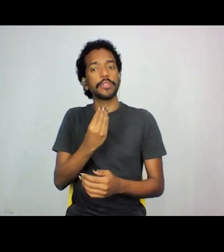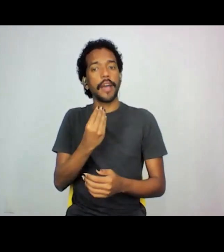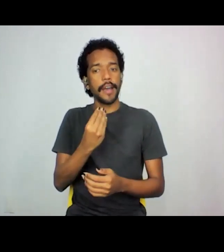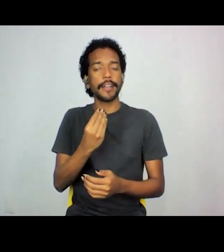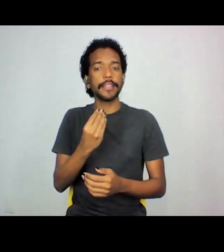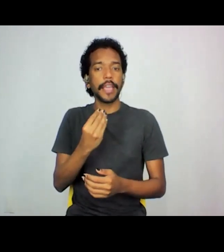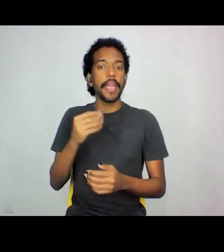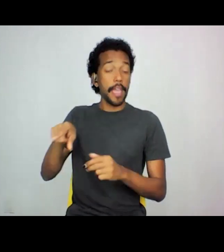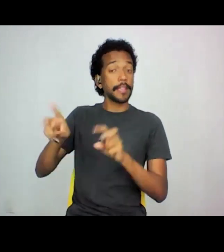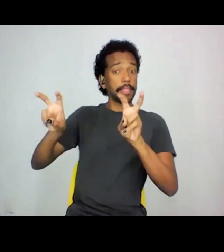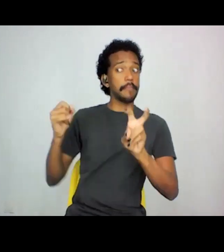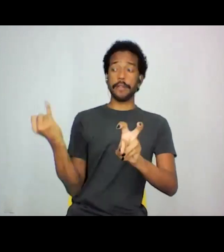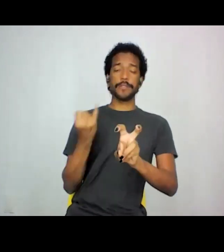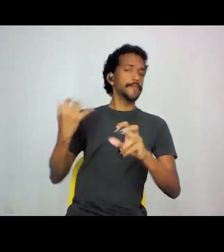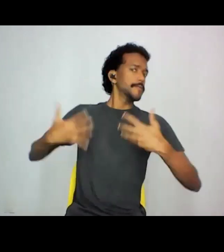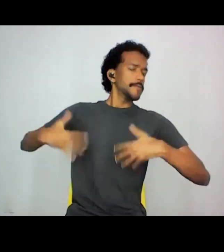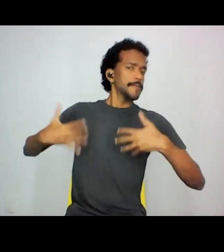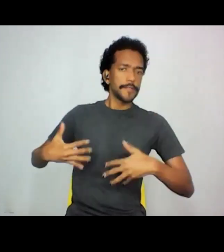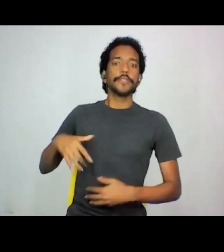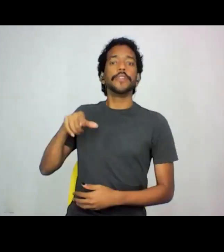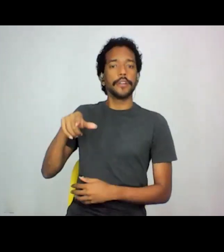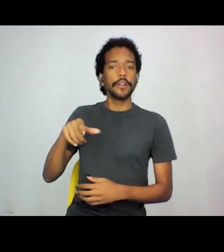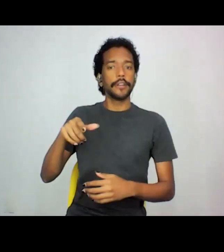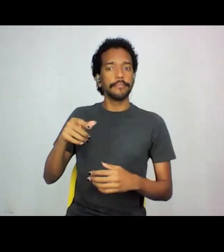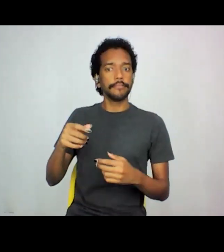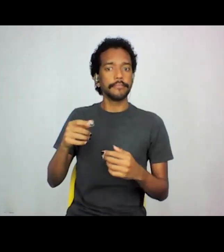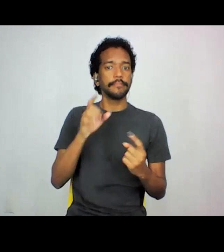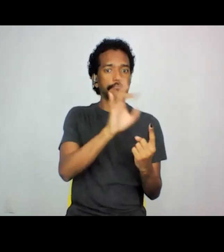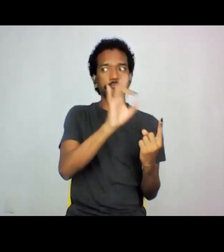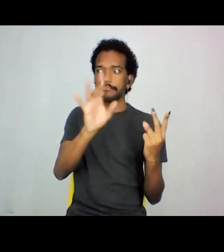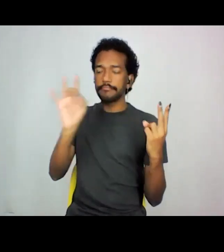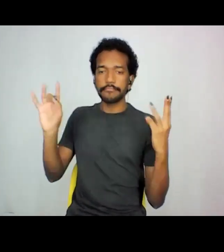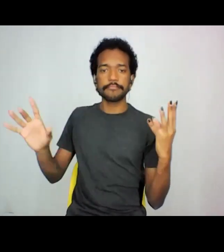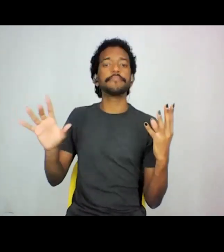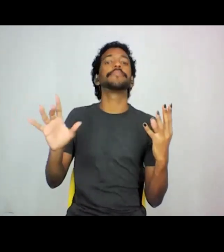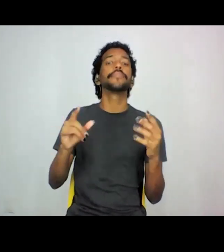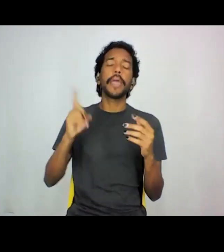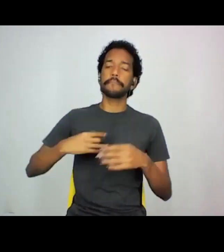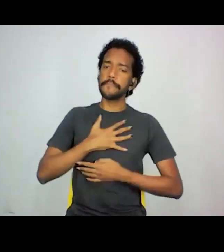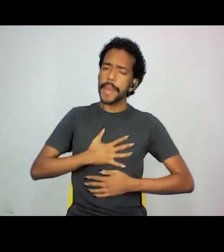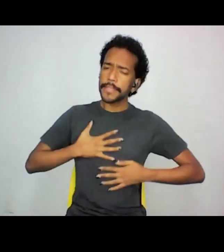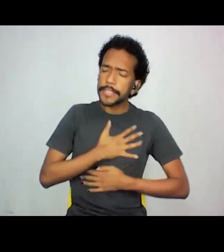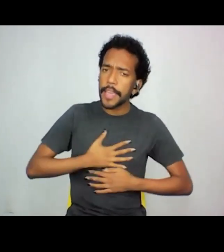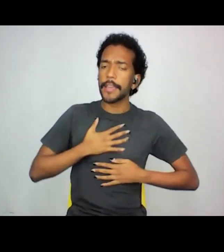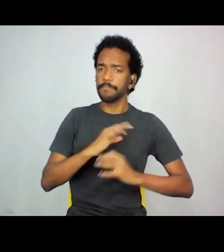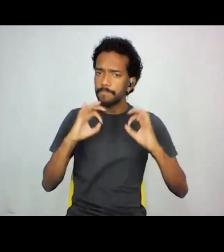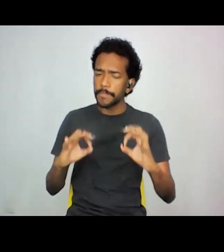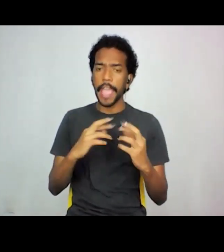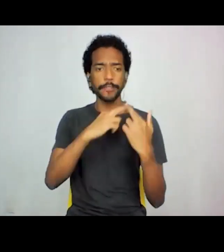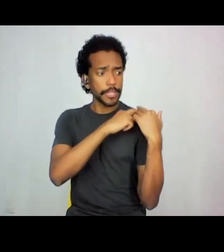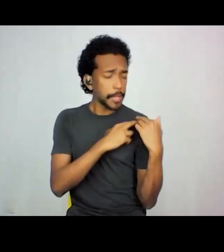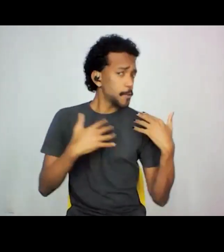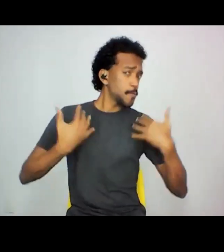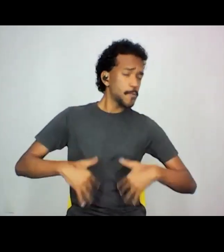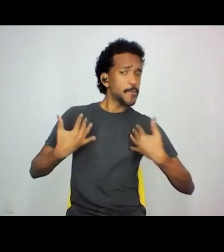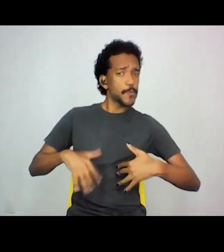caro a muitas e muitos e muitos de nós. Então, é um prazer e uma honra e uma responsabilidade imensa estar